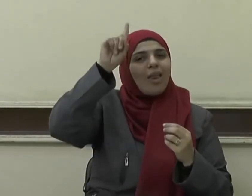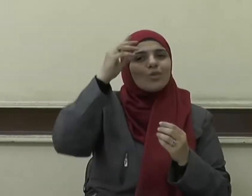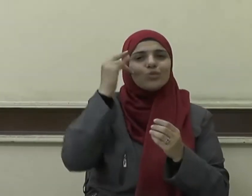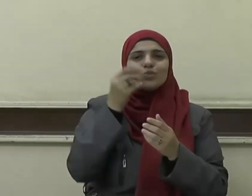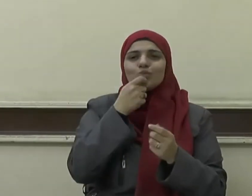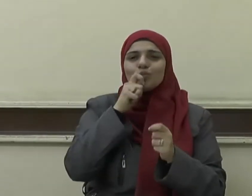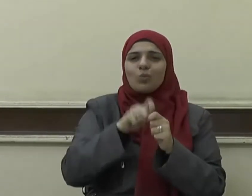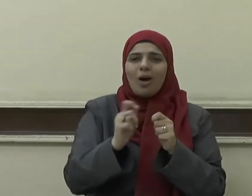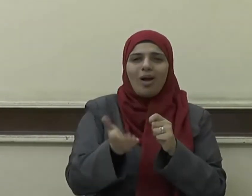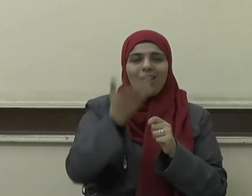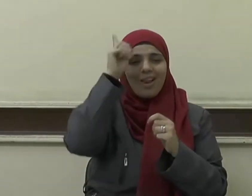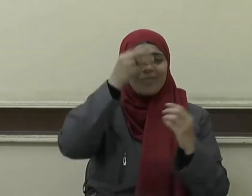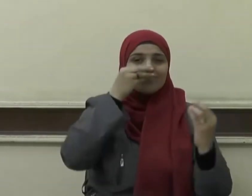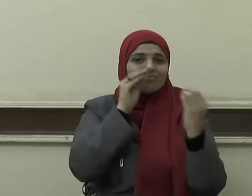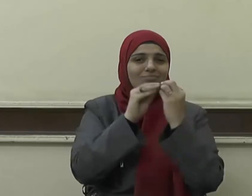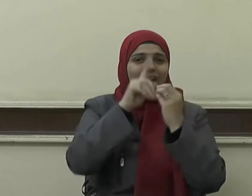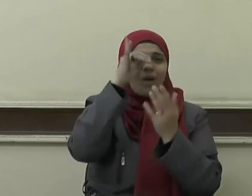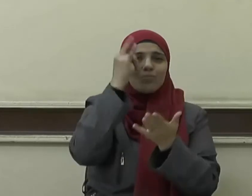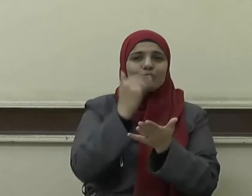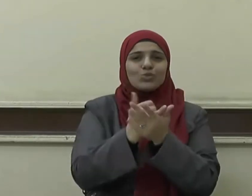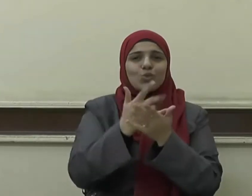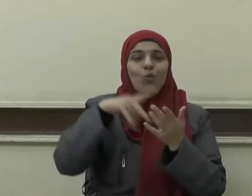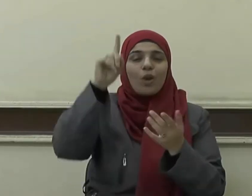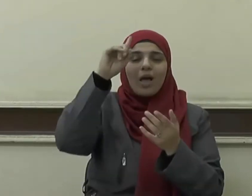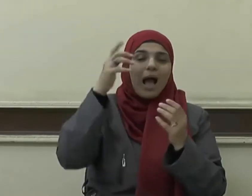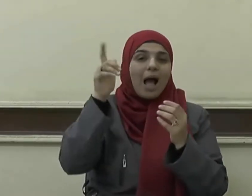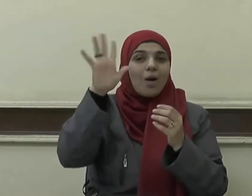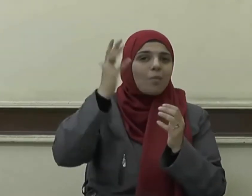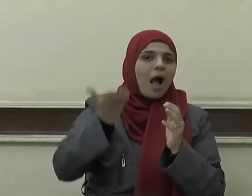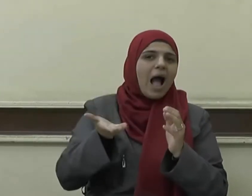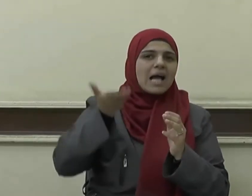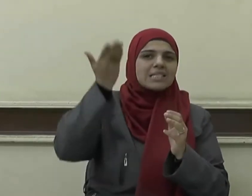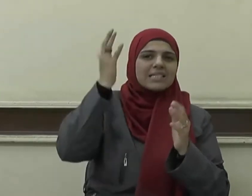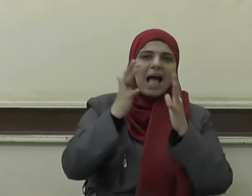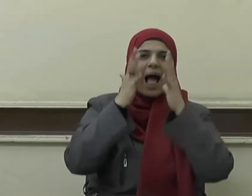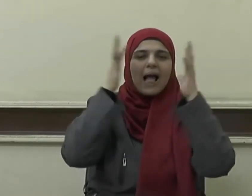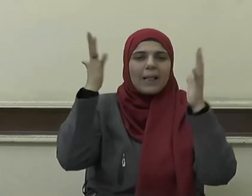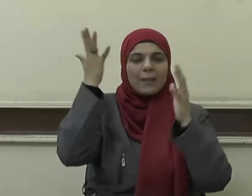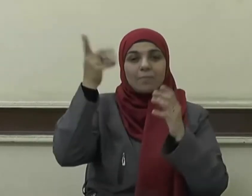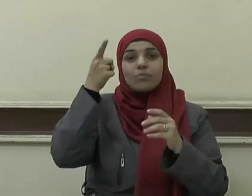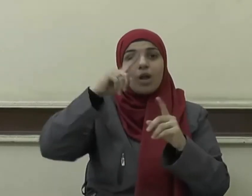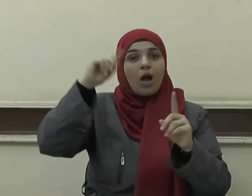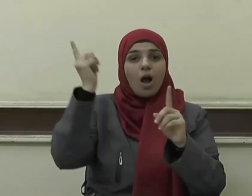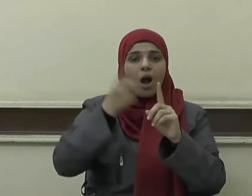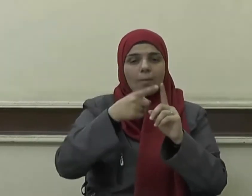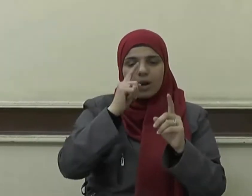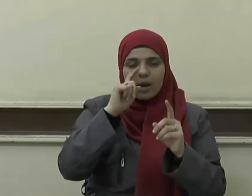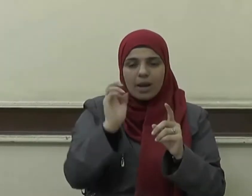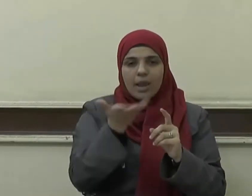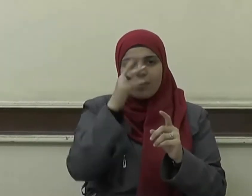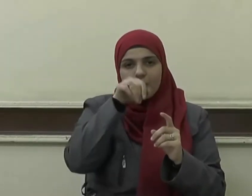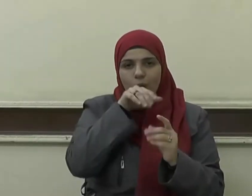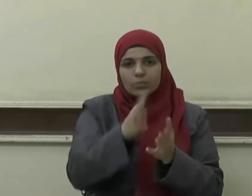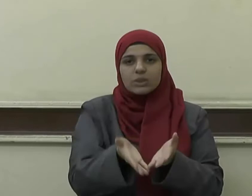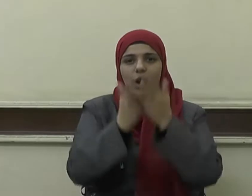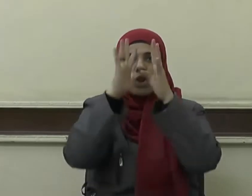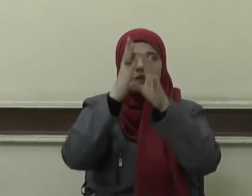عزيز حكيم كما أمر النبي صلى الله عليه وسلم بالتواد والتراحم والتعاطف